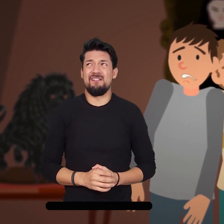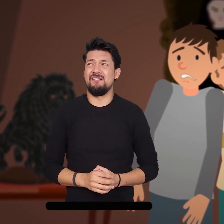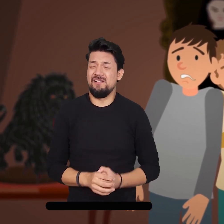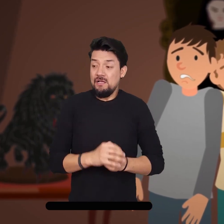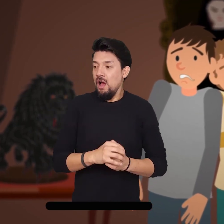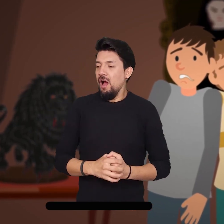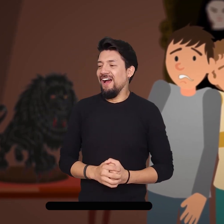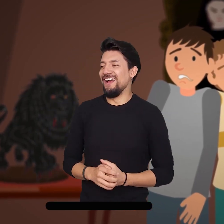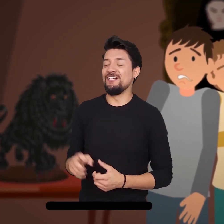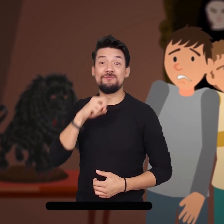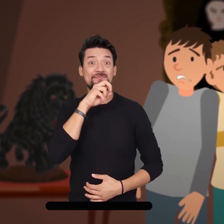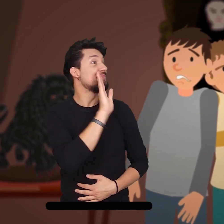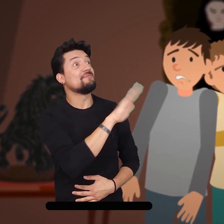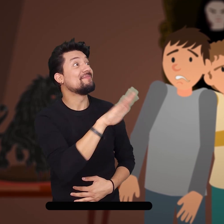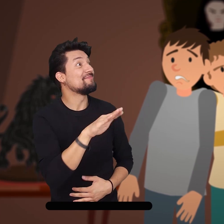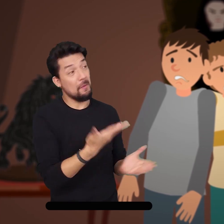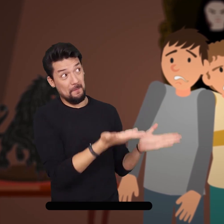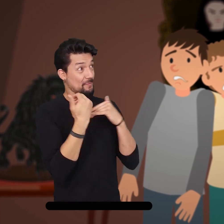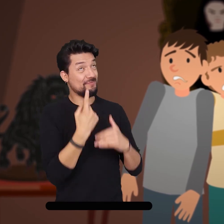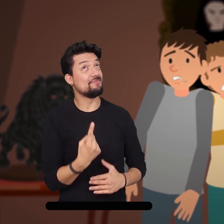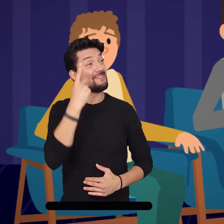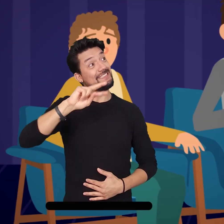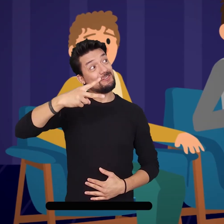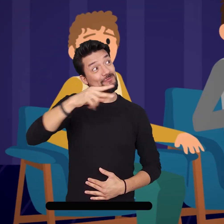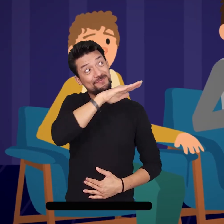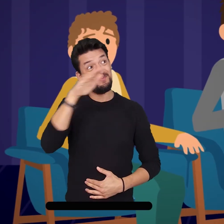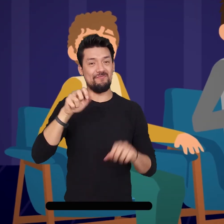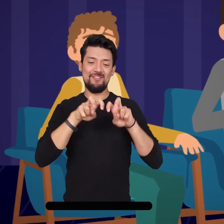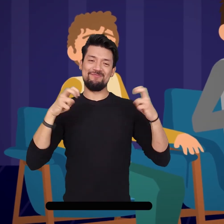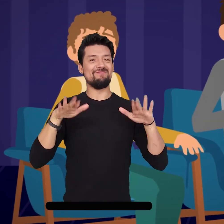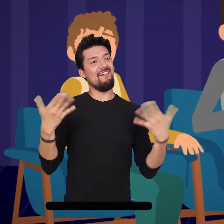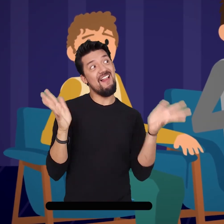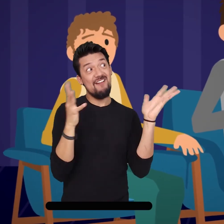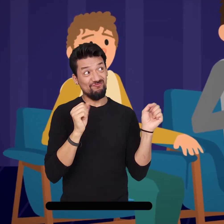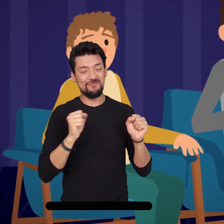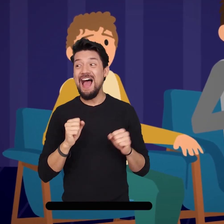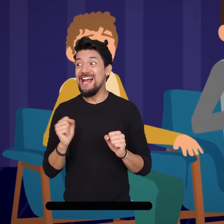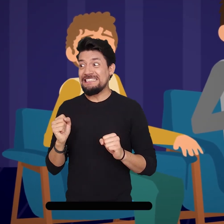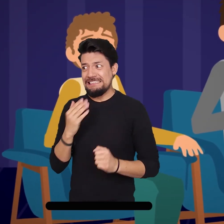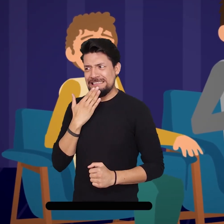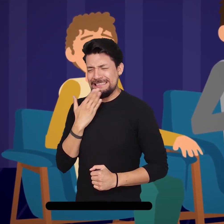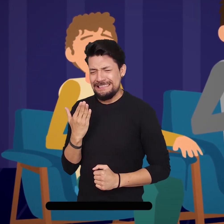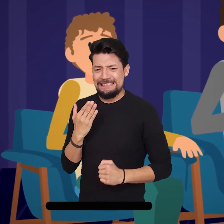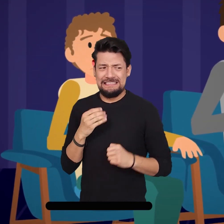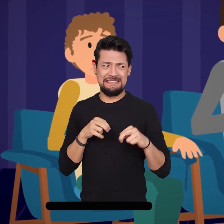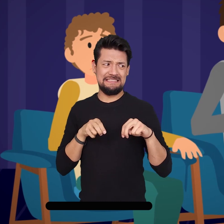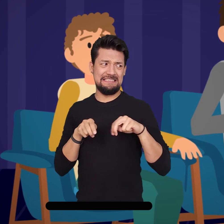repente, Marcela los invita a la sala del segundo piso para sentarse y hablar, a lo que ellos acceden. Le dan